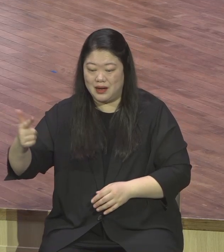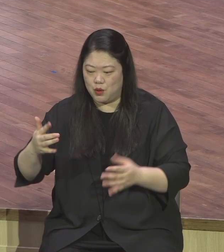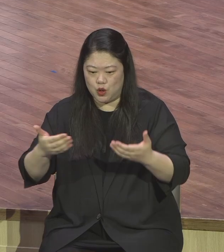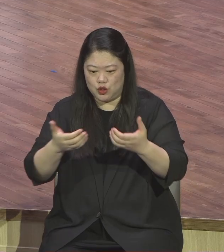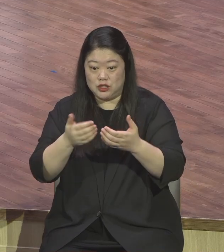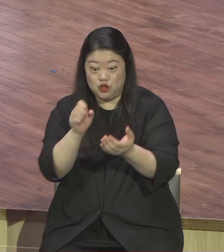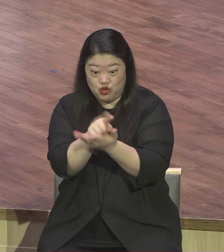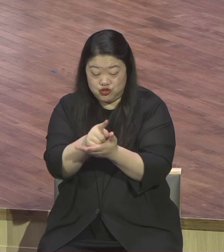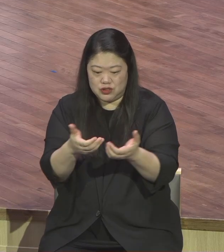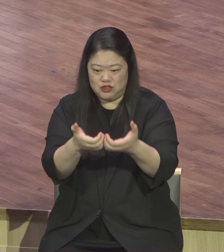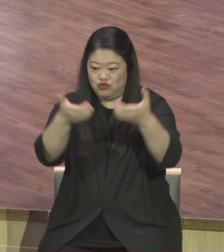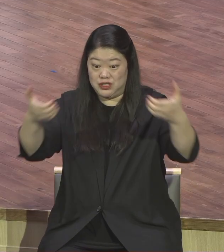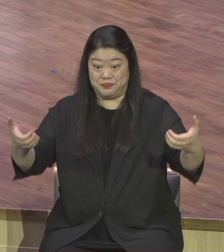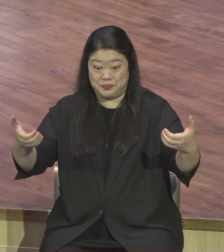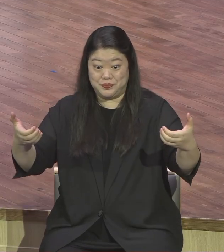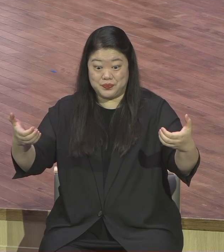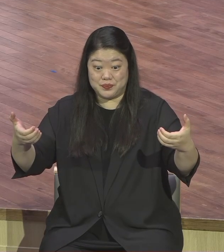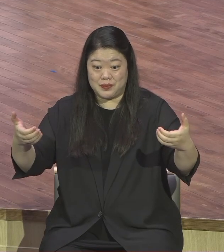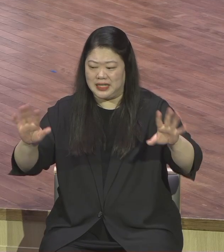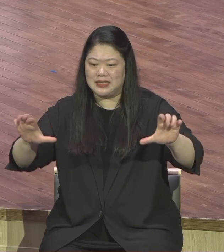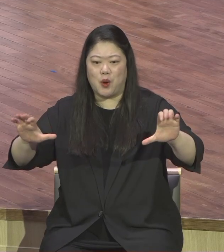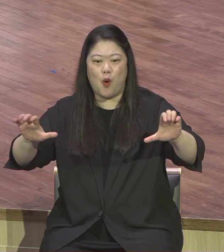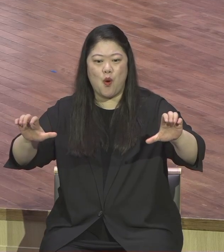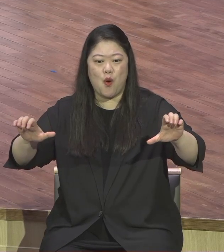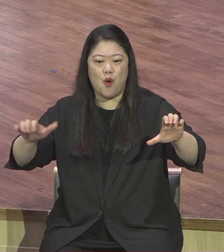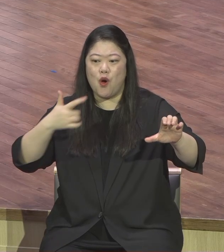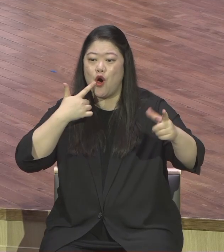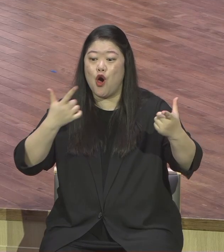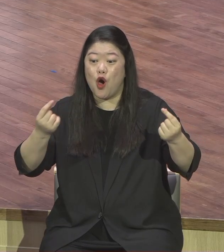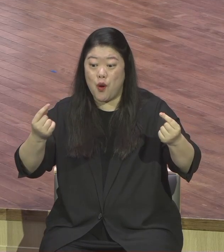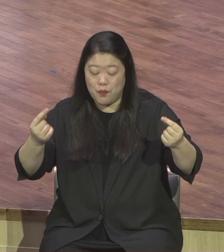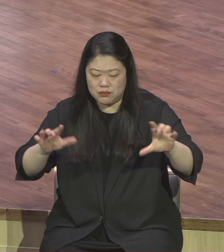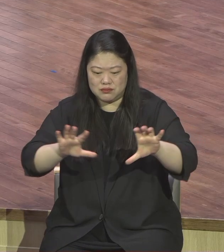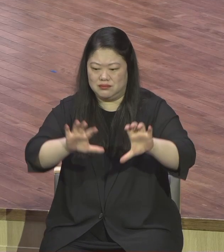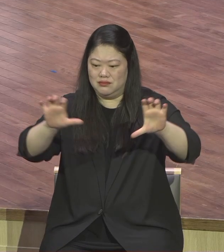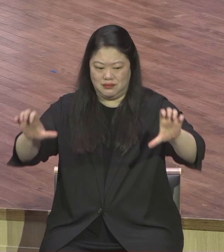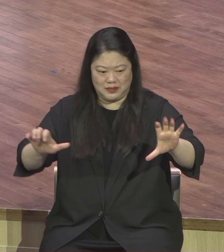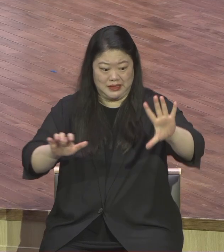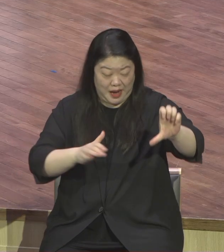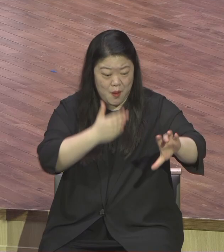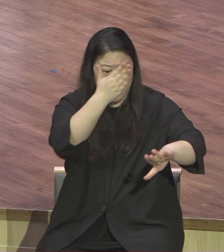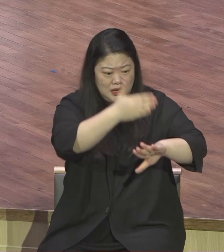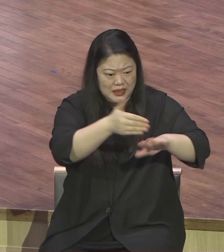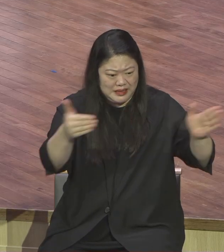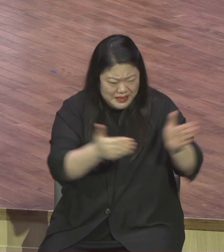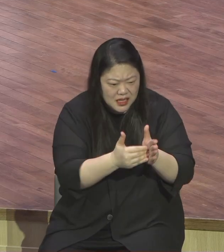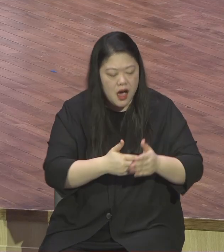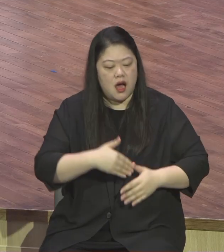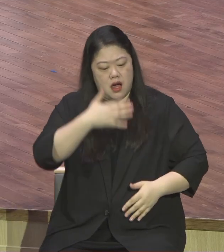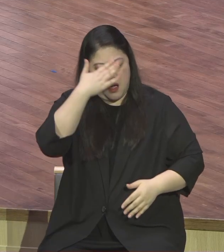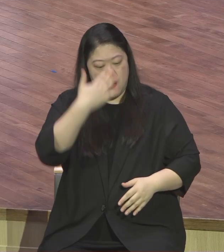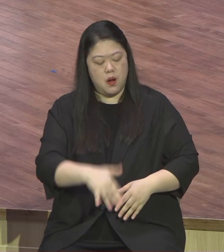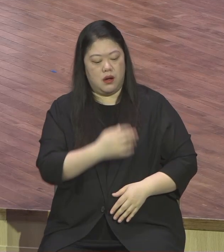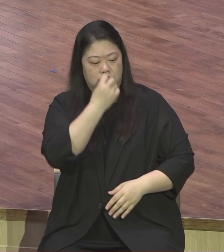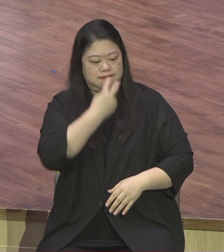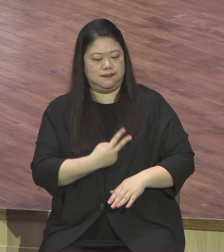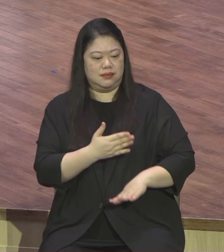매년 각종 절기를 그렇게 순환시키면서 지키라 하는 이유가 뭐냐